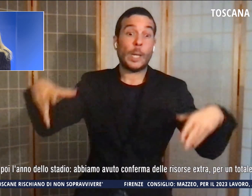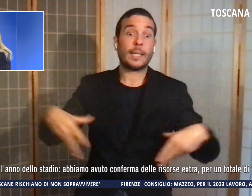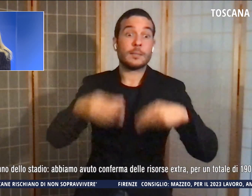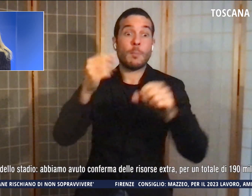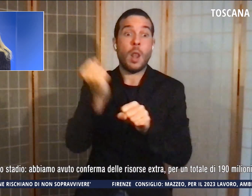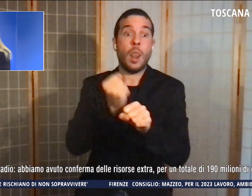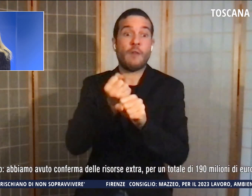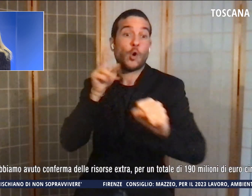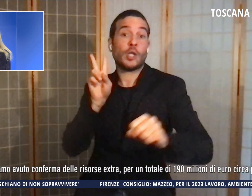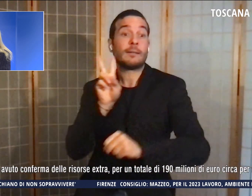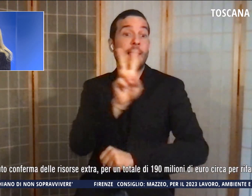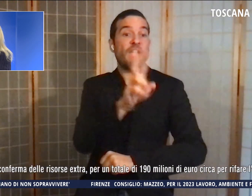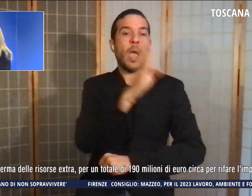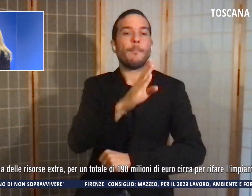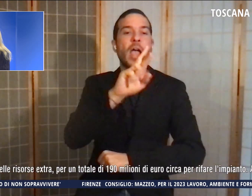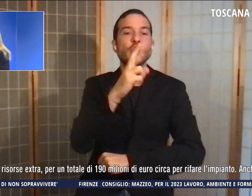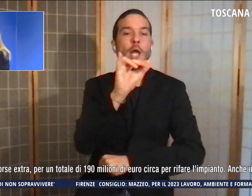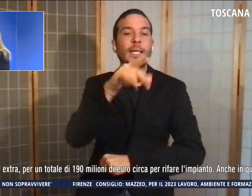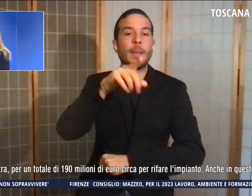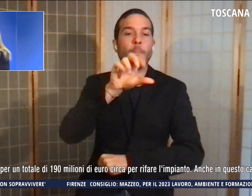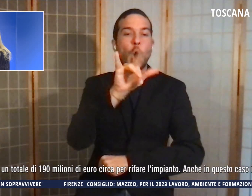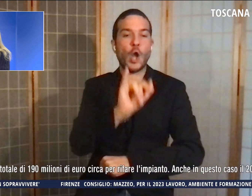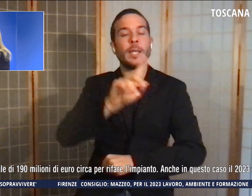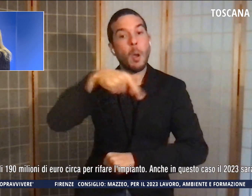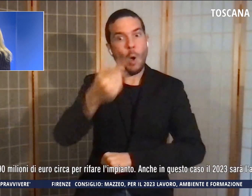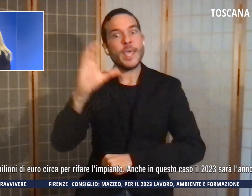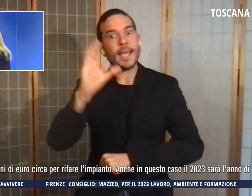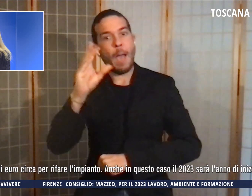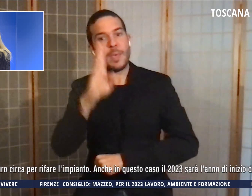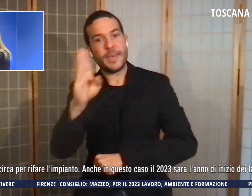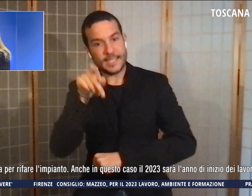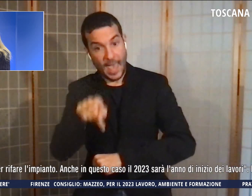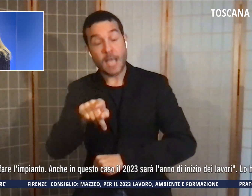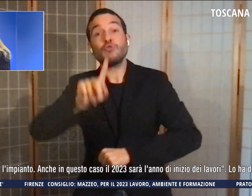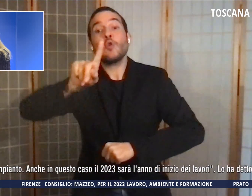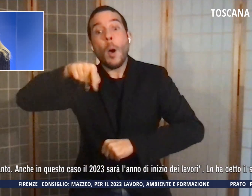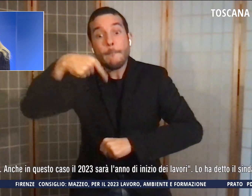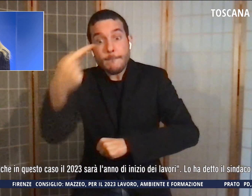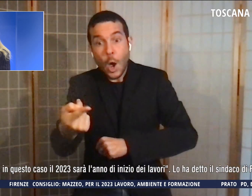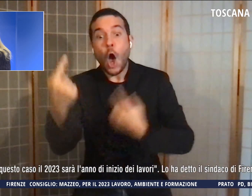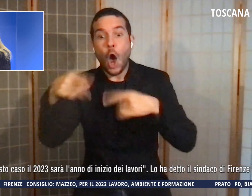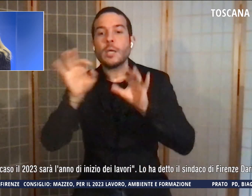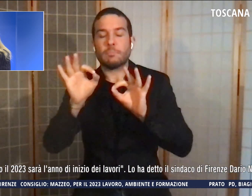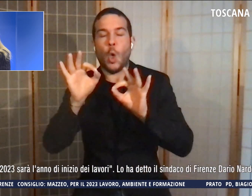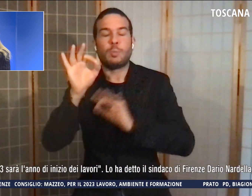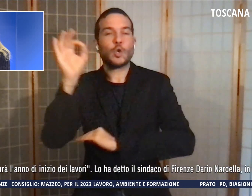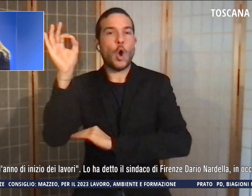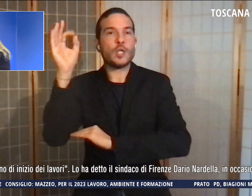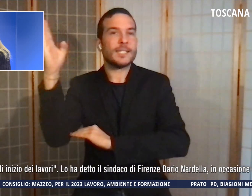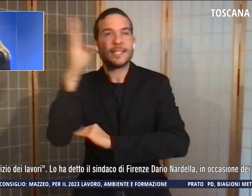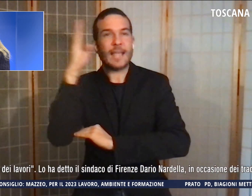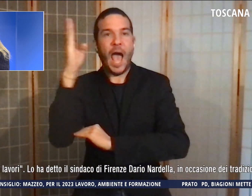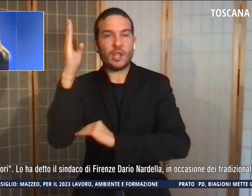Bagnarripoli, poi della linea per Campi-Visenzio, sarà poi l'anno dello stadio. Abbiamo avuto